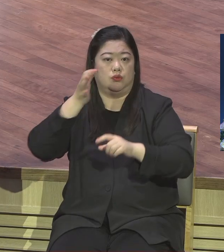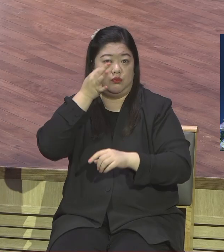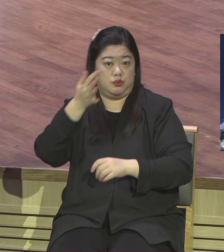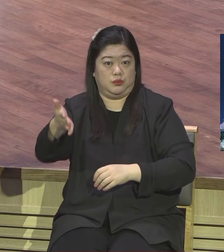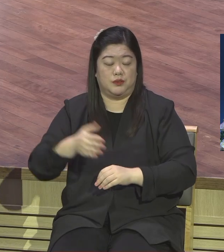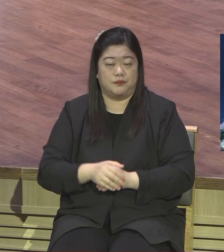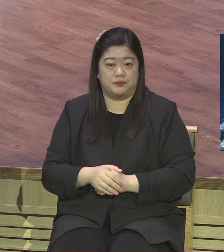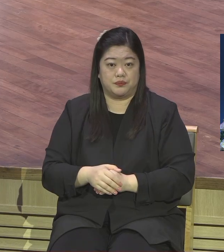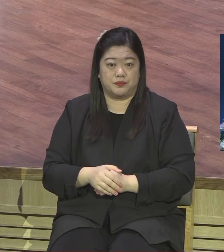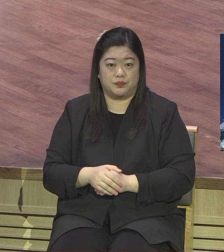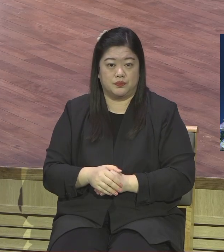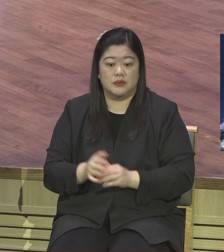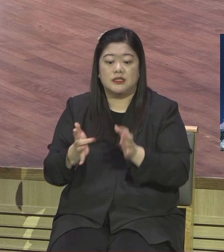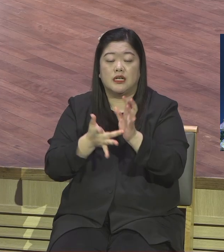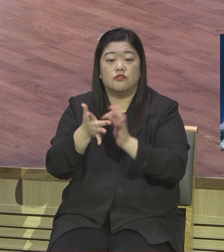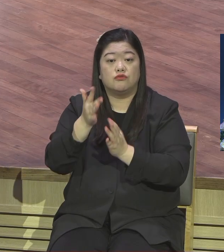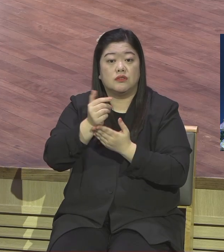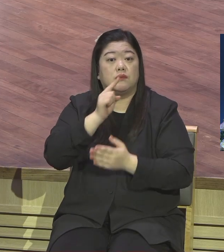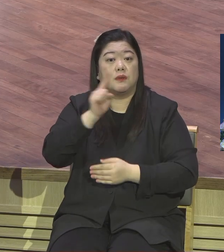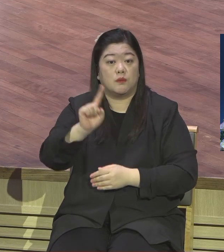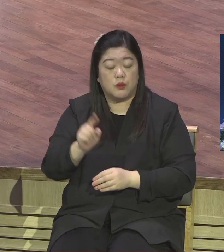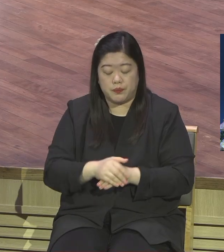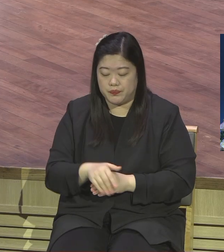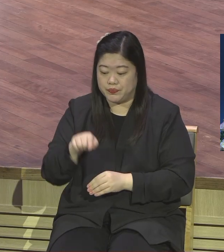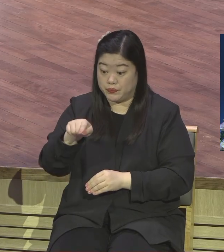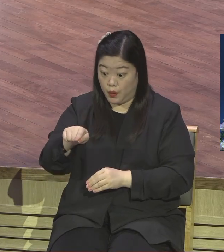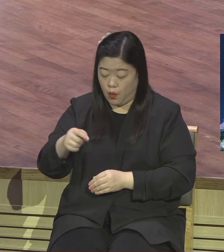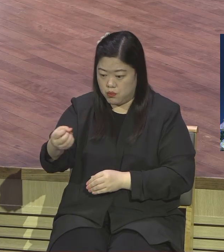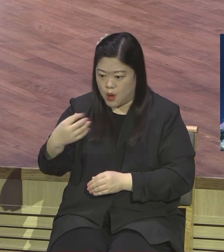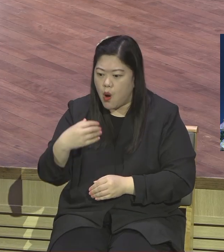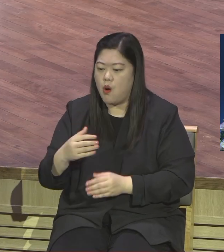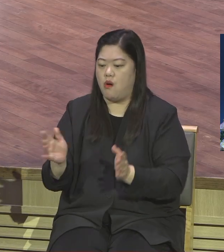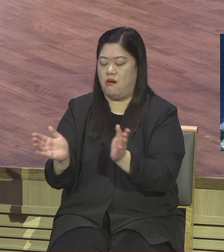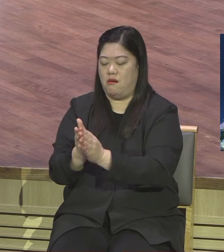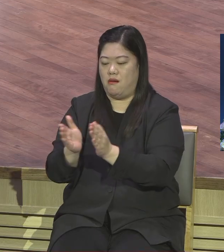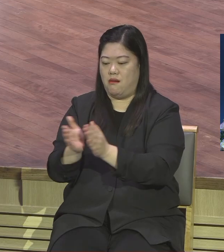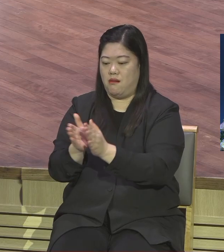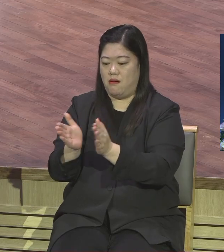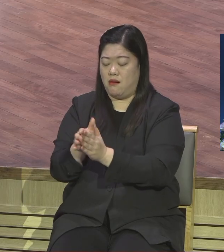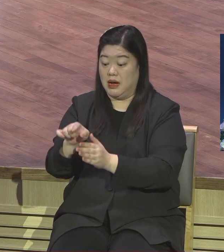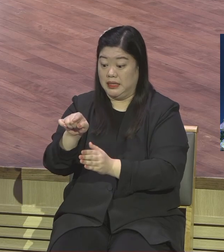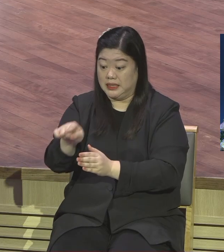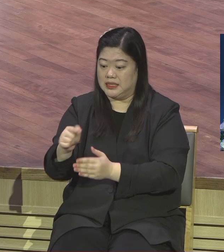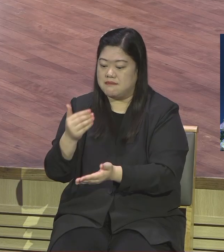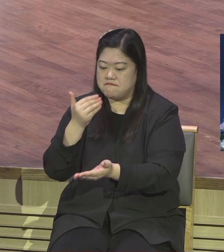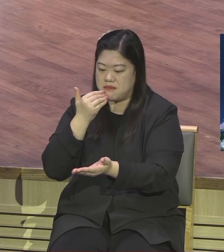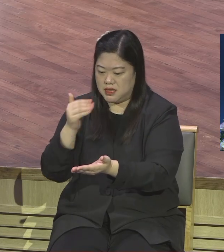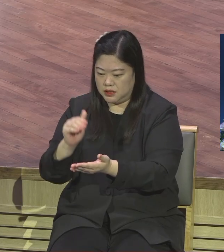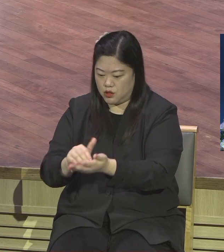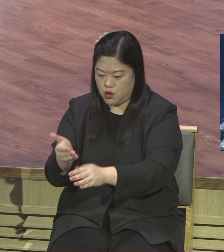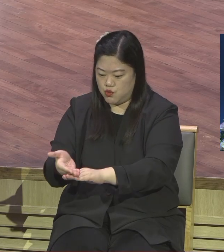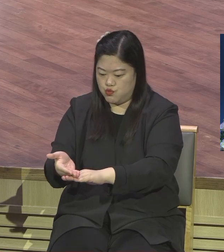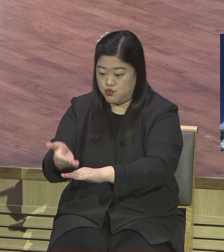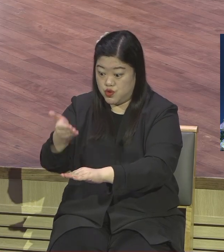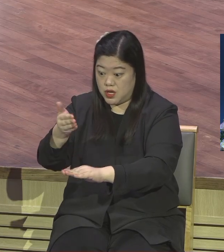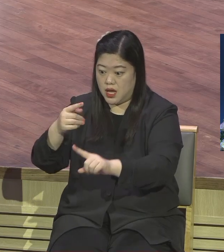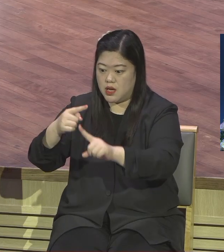반석 위에 교회를 세워 우리니 베드로의 신앙 고백 다시 말해서 예수가